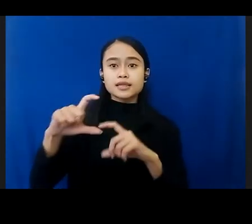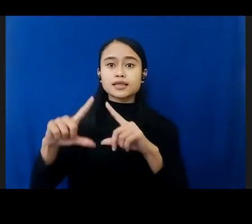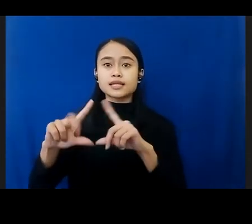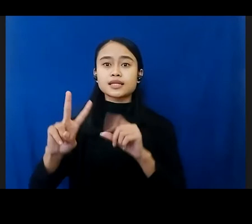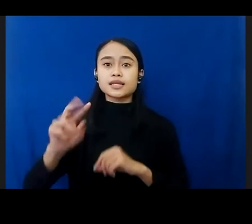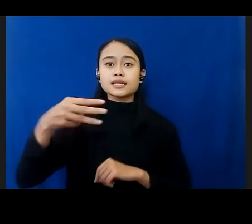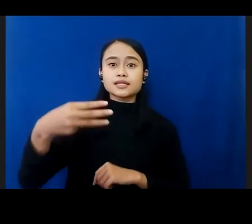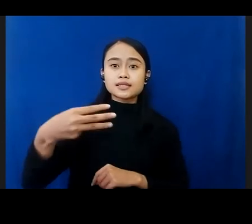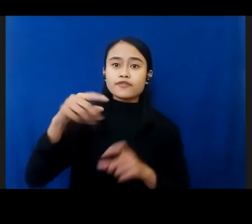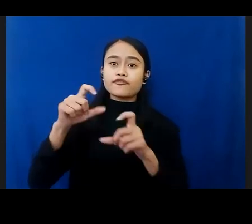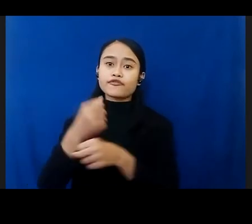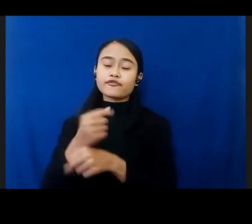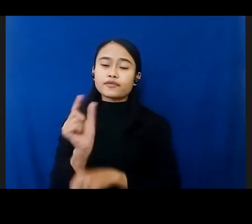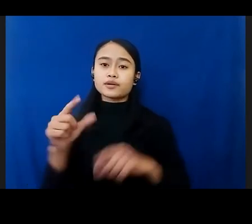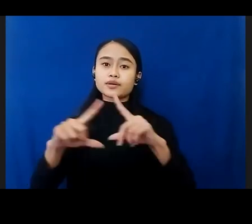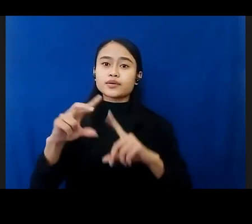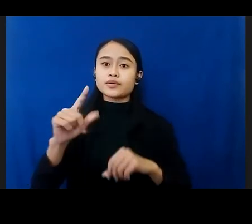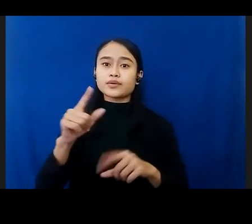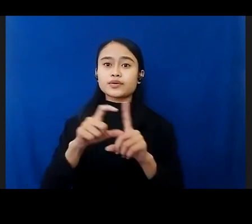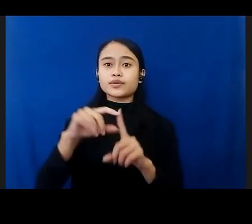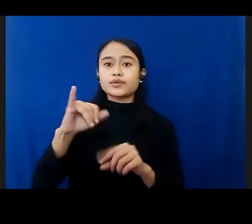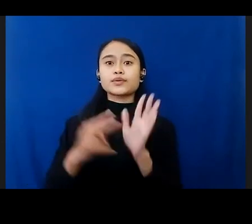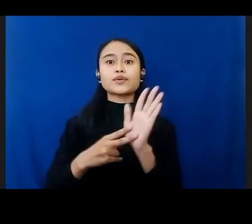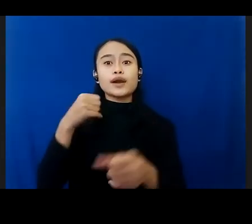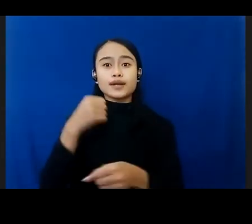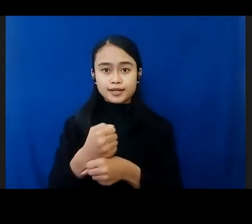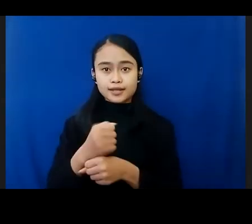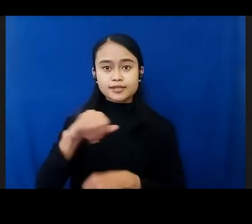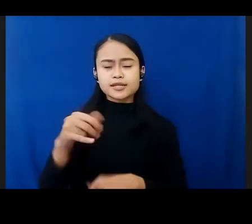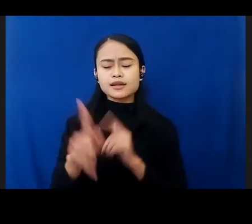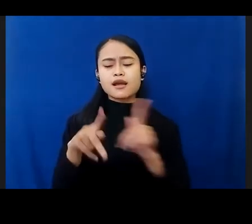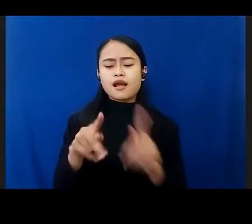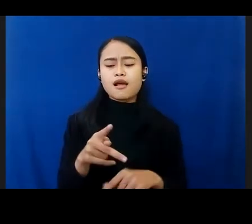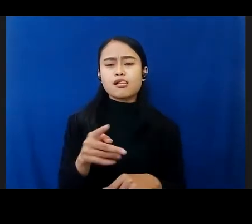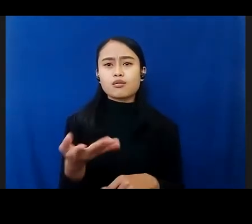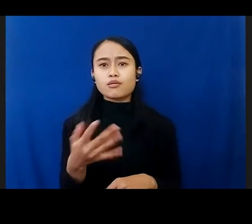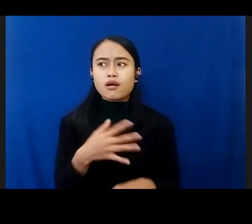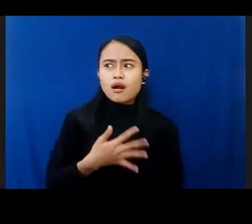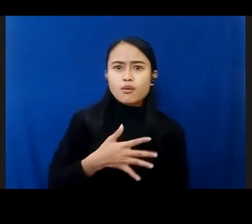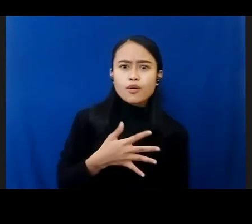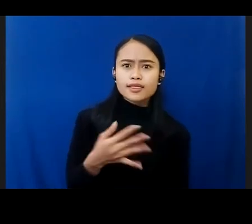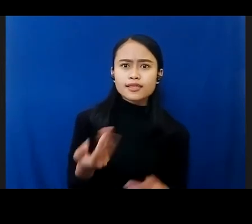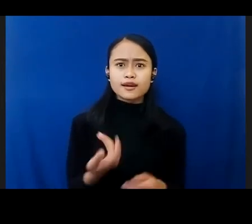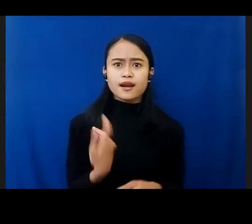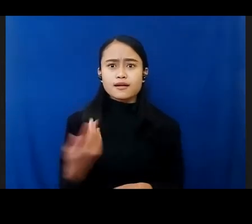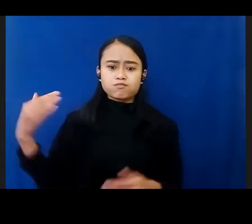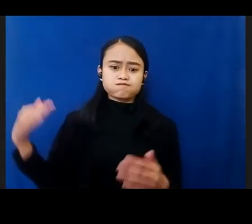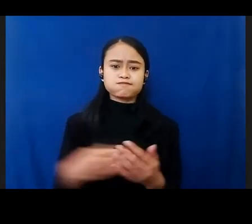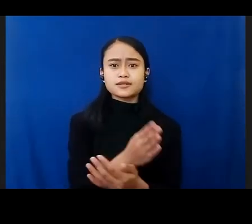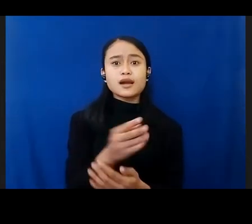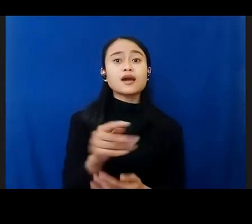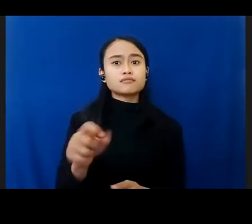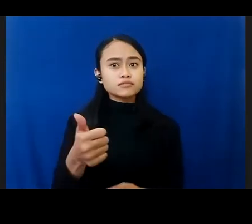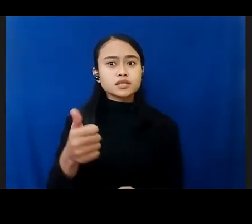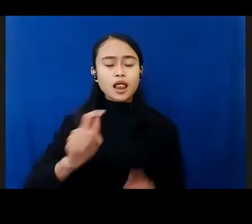mengetahui atau khawatir terjadi pelanggaran kekerasan pada anak selama sesi ini berlangsung, Anda bisa segera